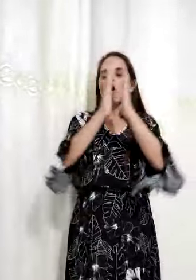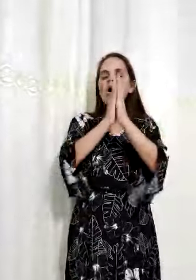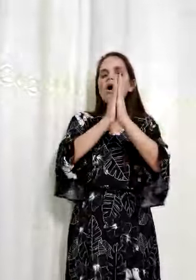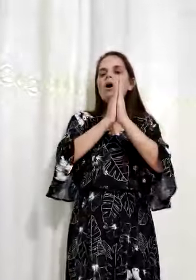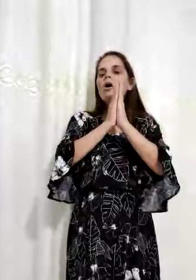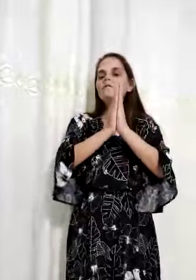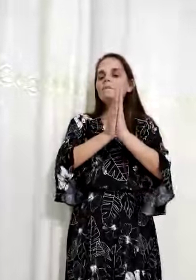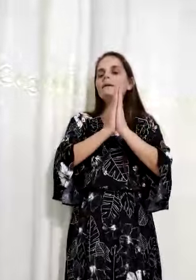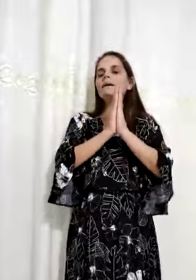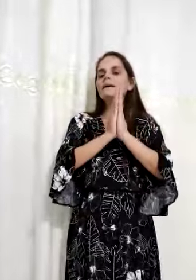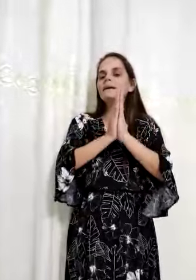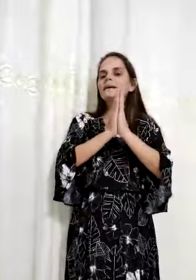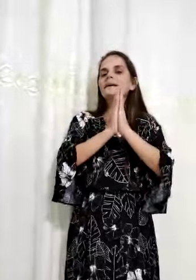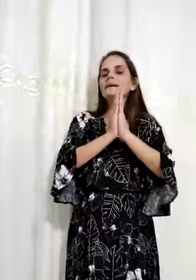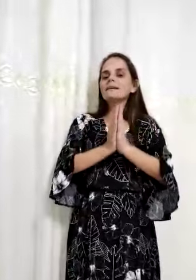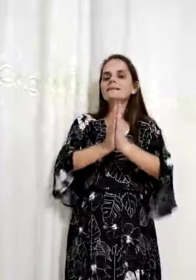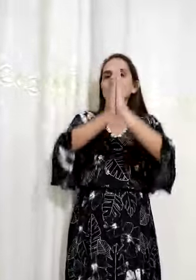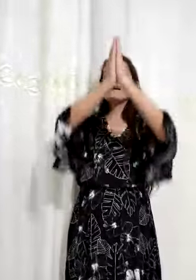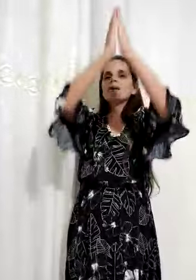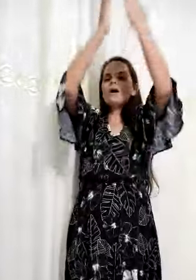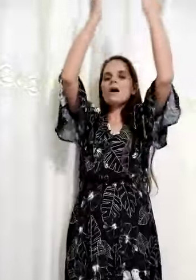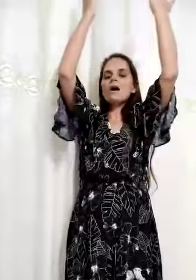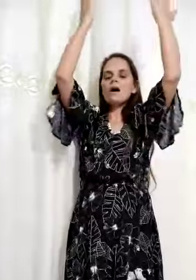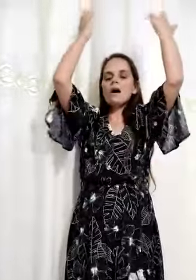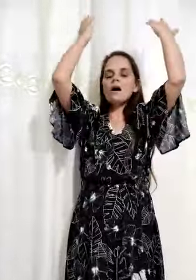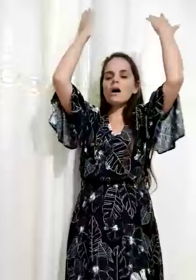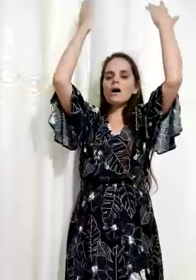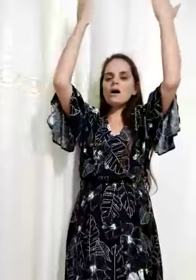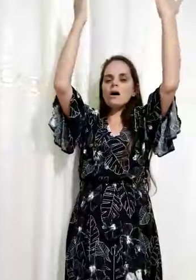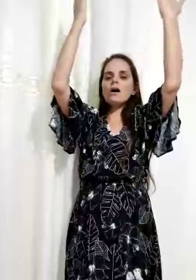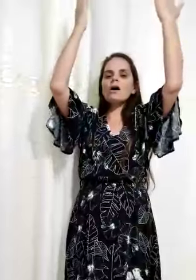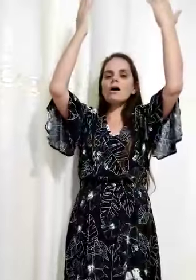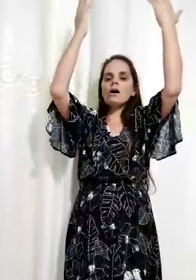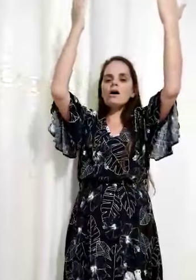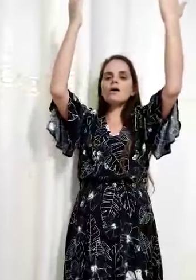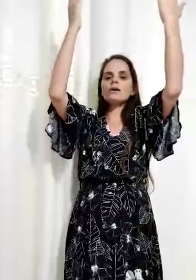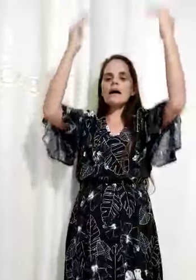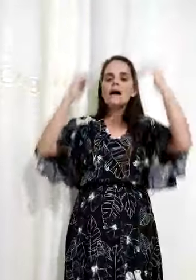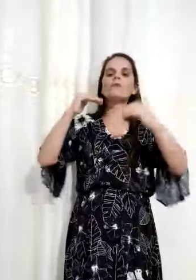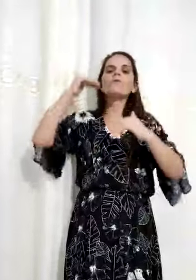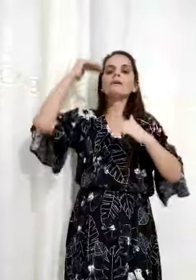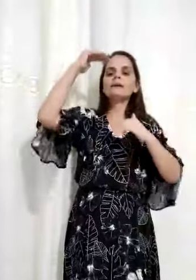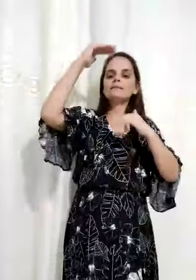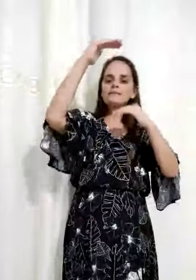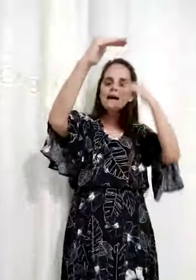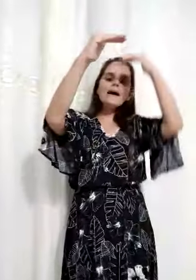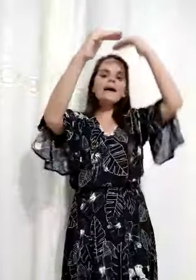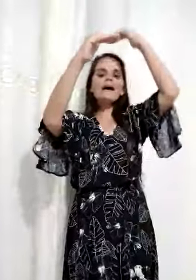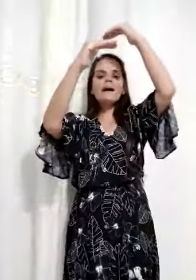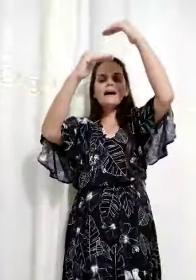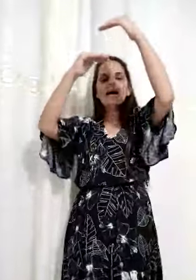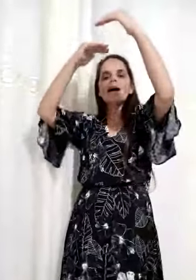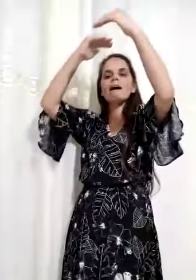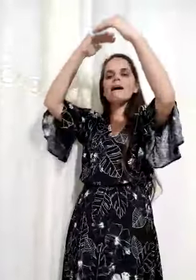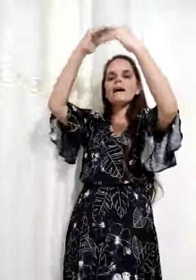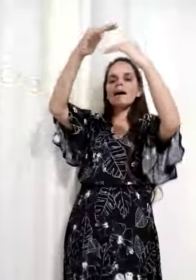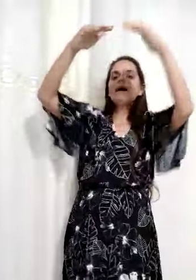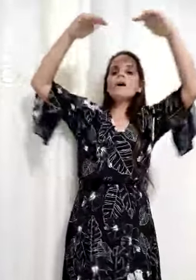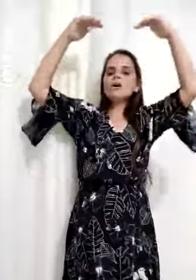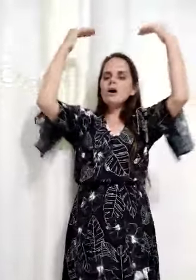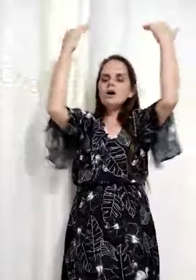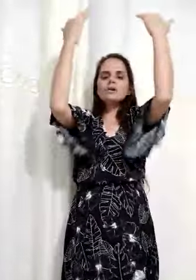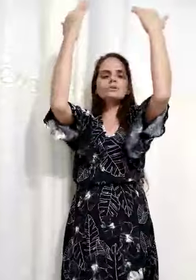Ouve-me, Senhor Eu quero crescer